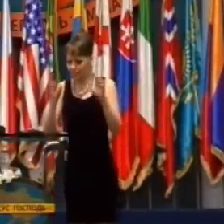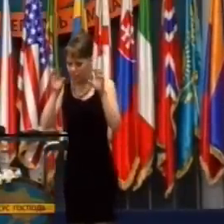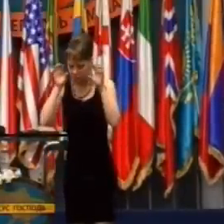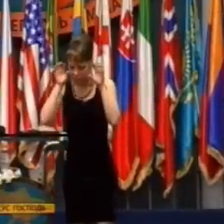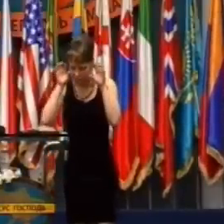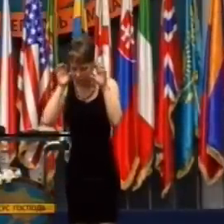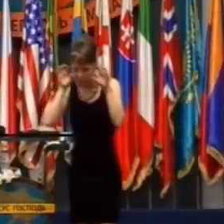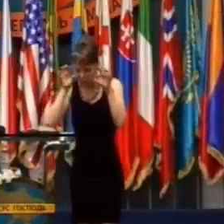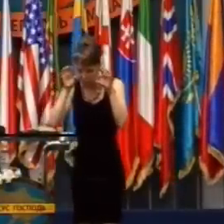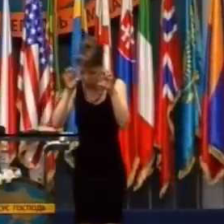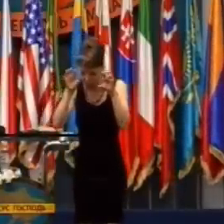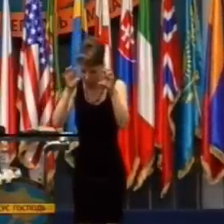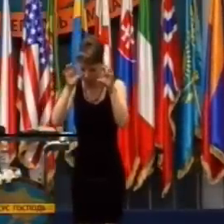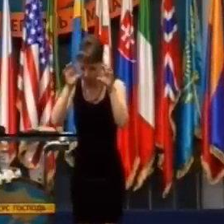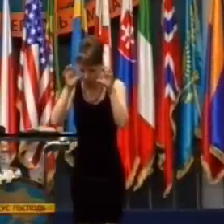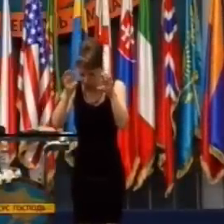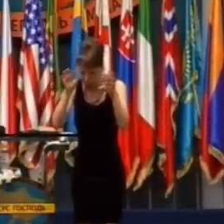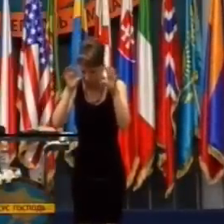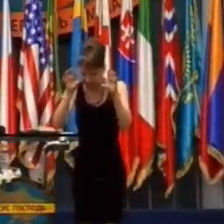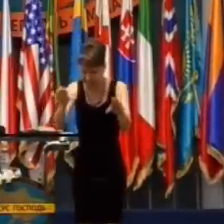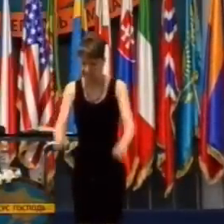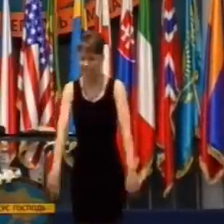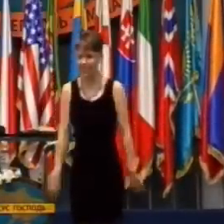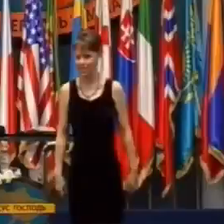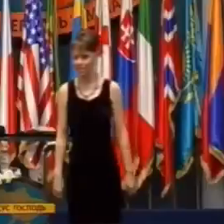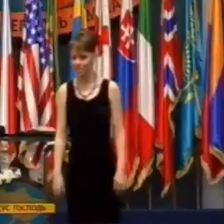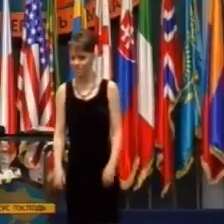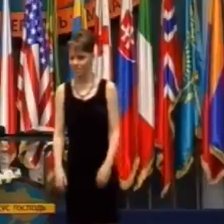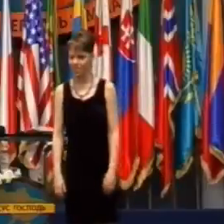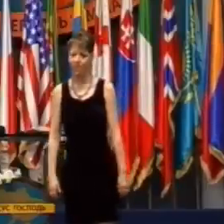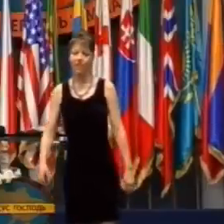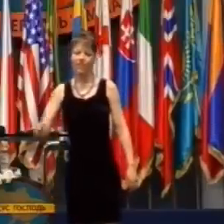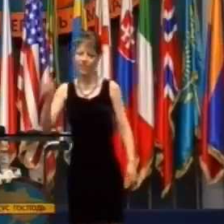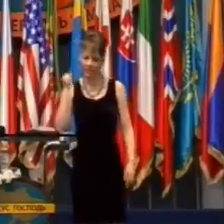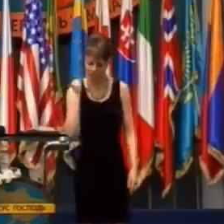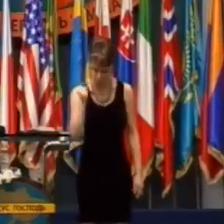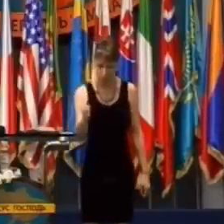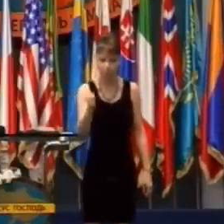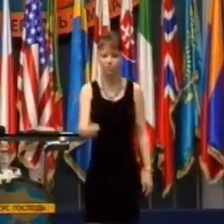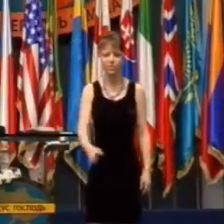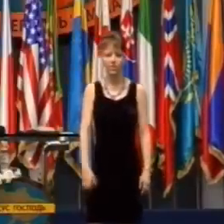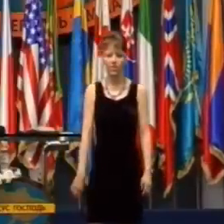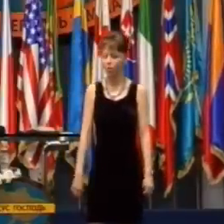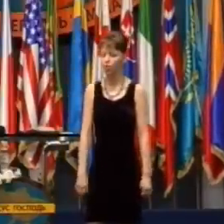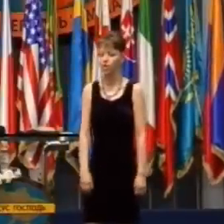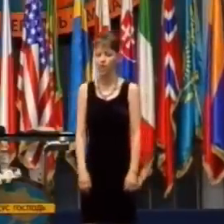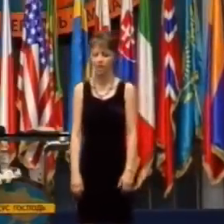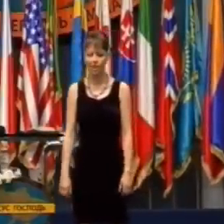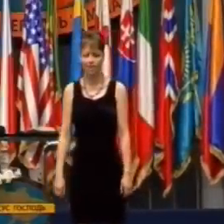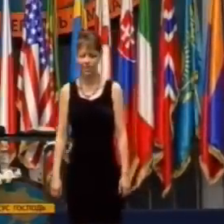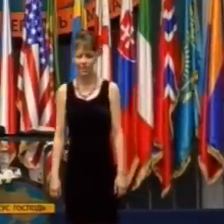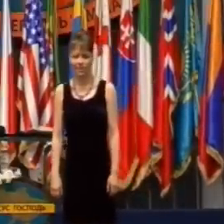Vy sa snažíte zamerať na uzdravenie. Je to dobrý začiatok.